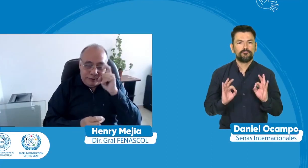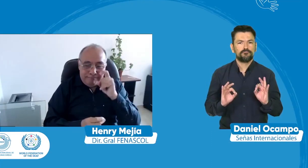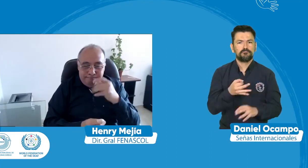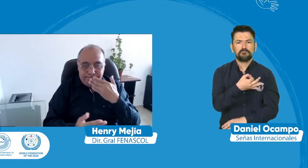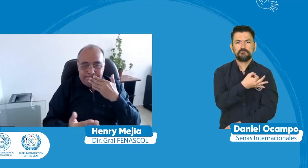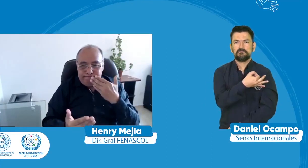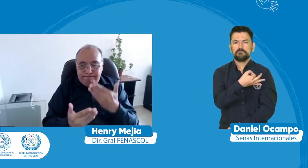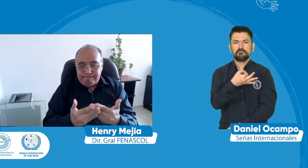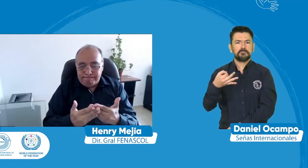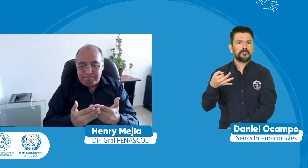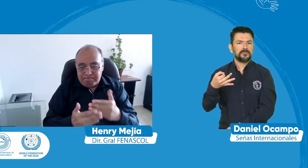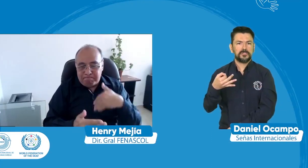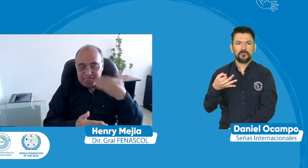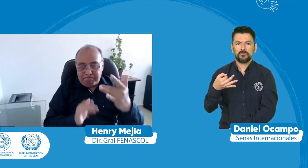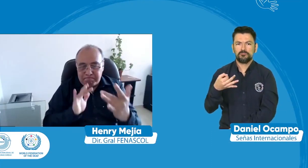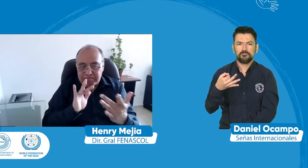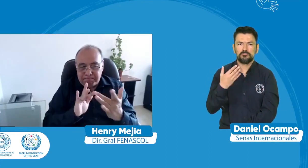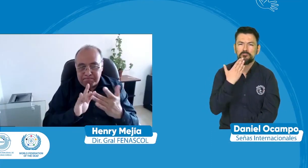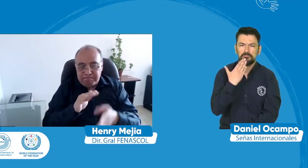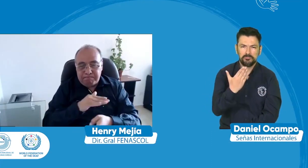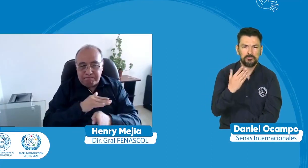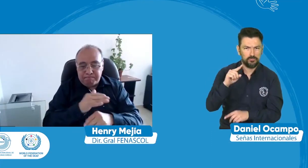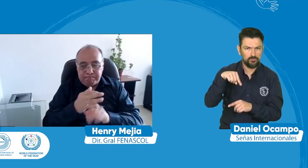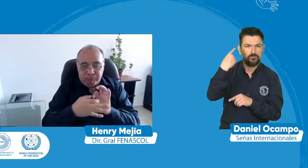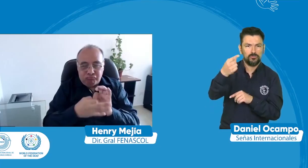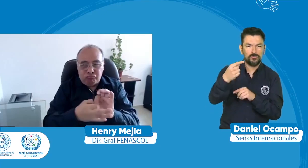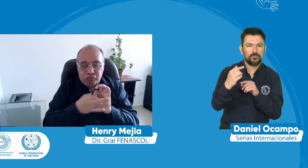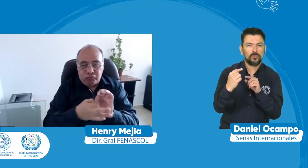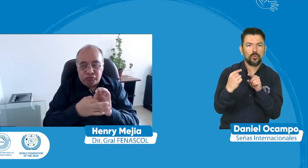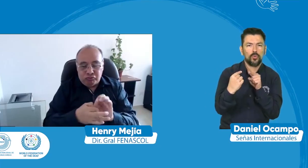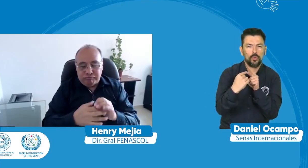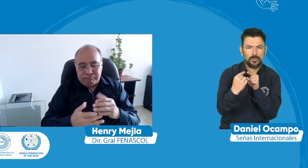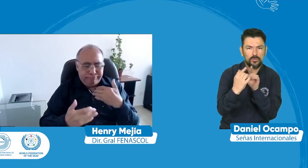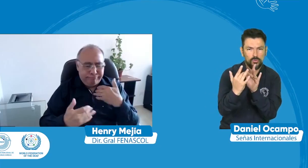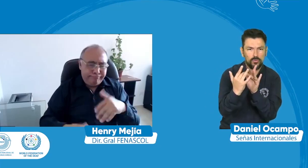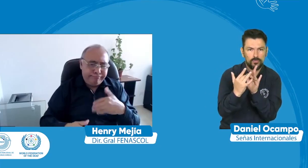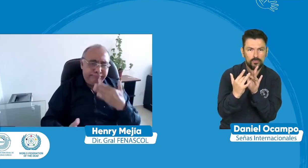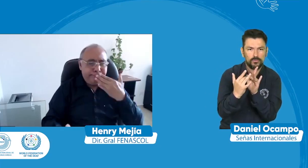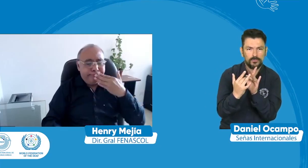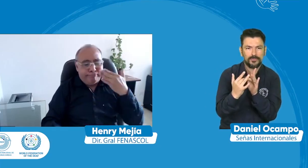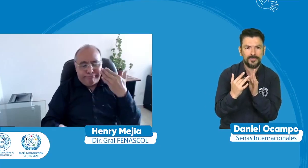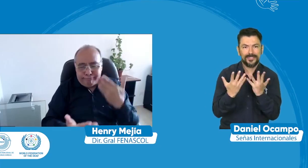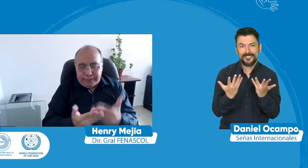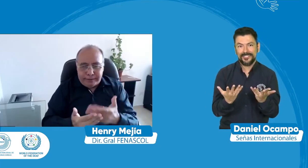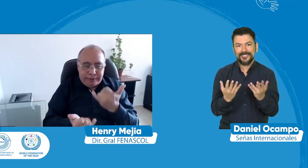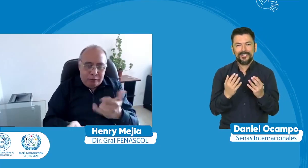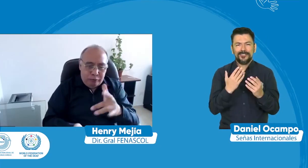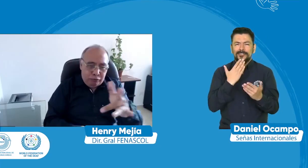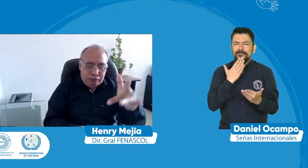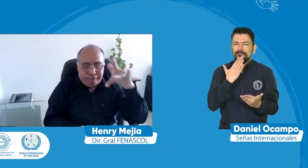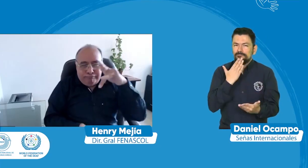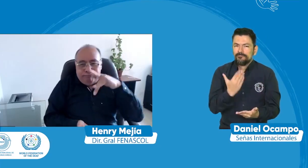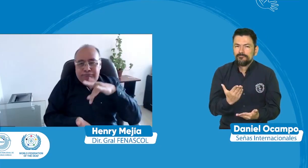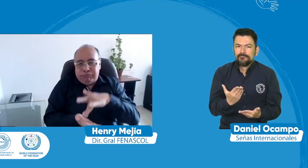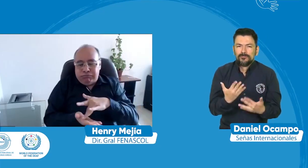perfecto perfecto muchas gracias seguimos en contacto claro que sí seguimos en esta alianza muchísimas gracias